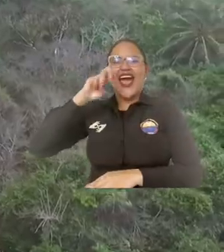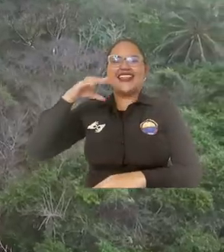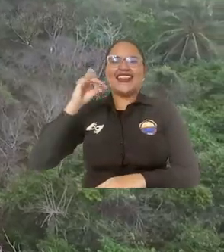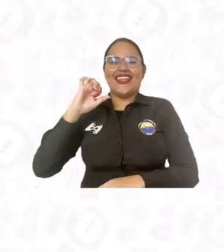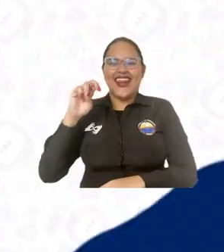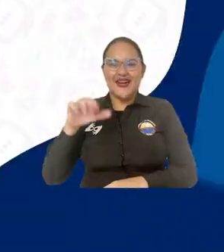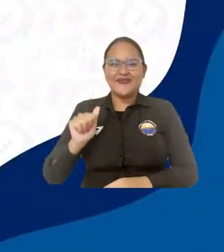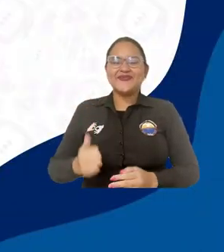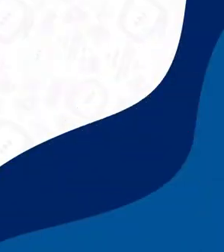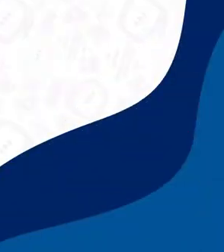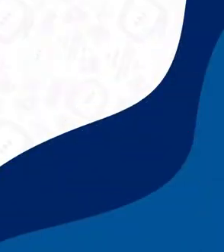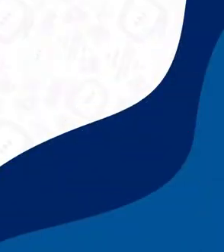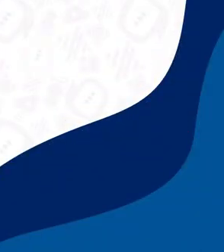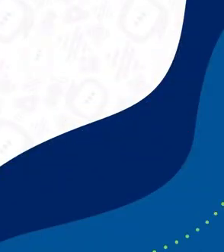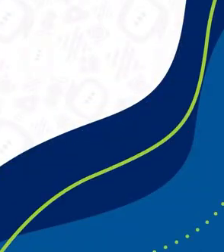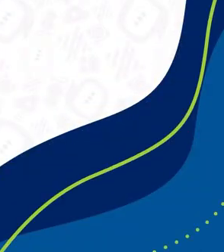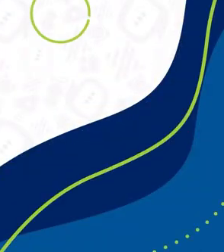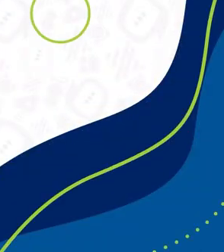región andina.